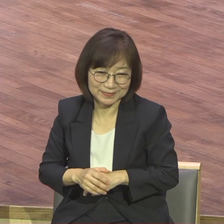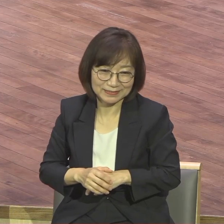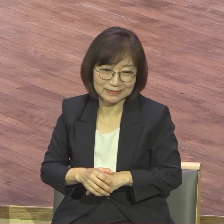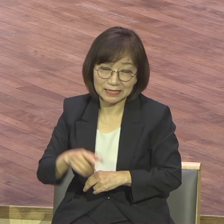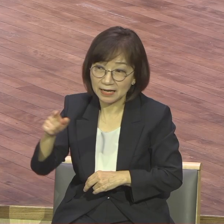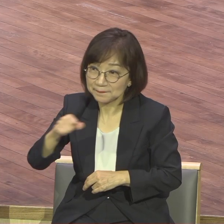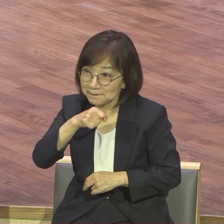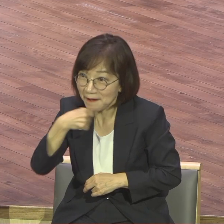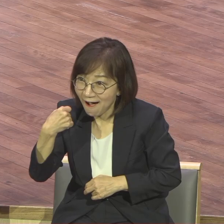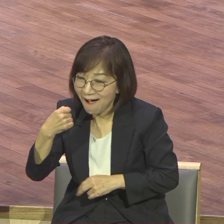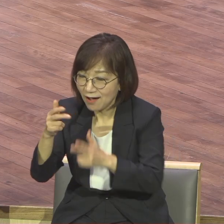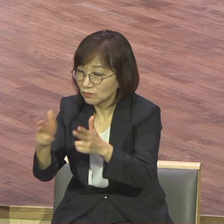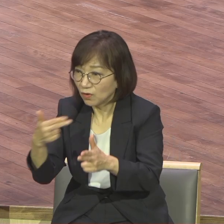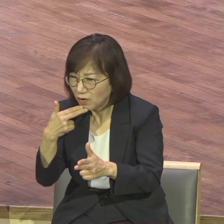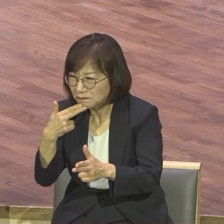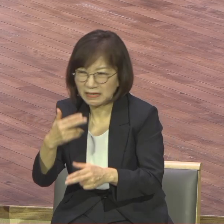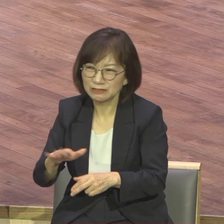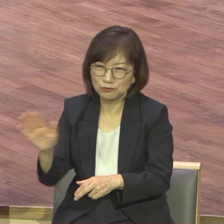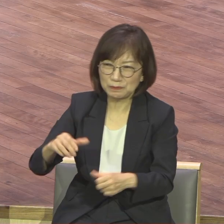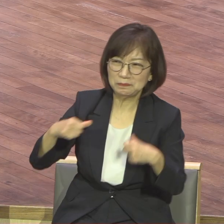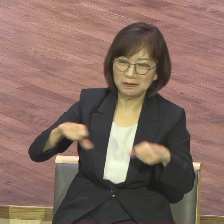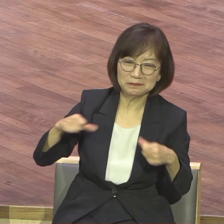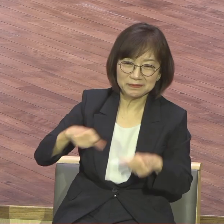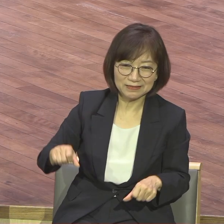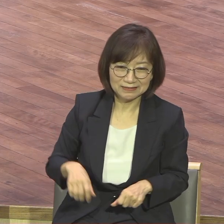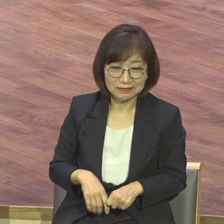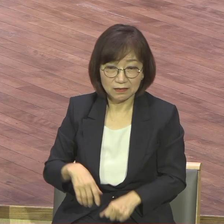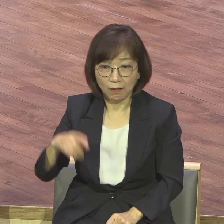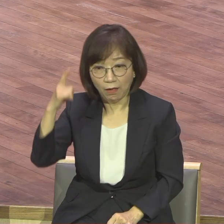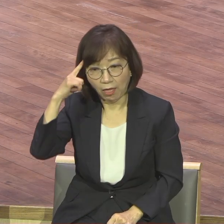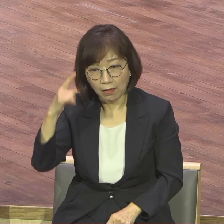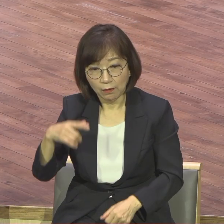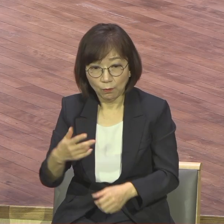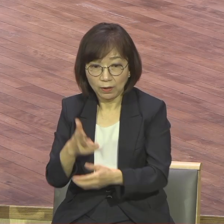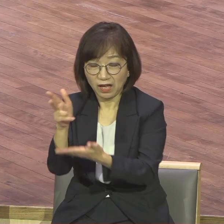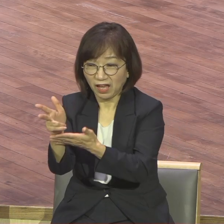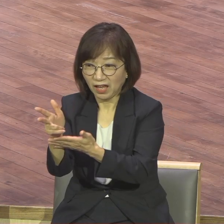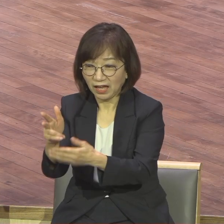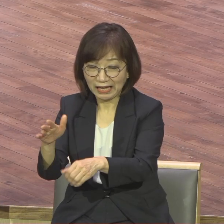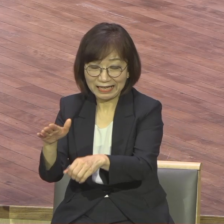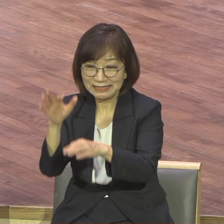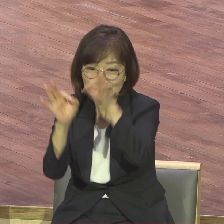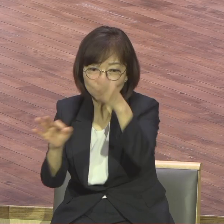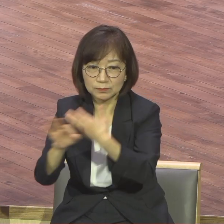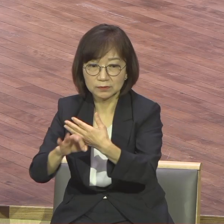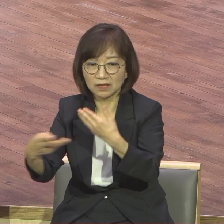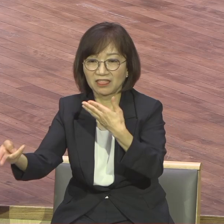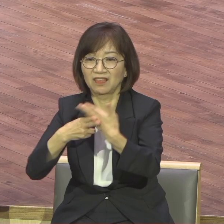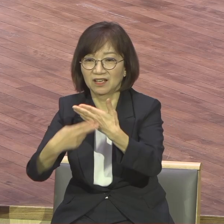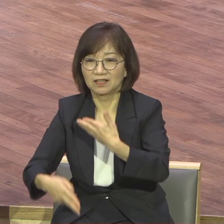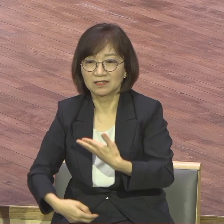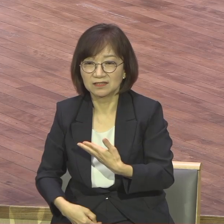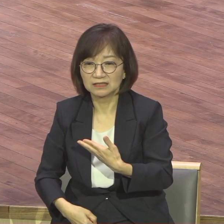가기 싫어지죠 왜냐하면 딱히 떼이잖아요 잘못하면 그러니까 교회도 마찬가지예요